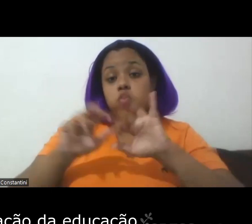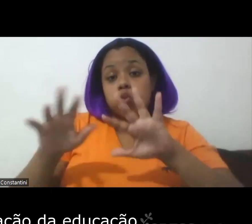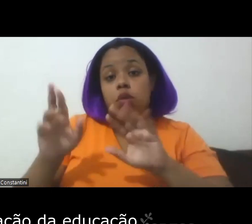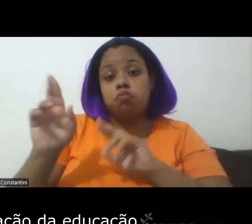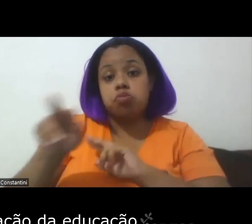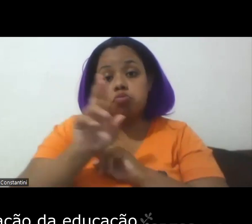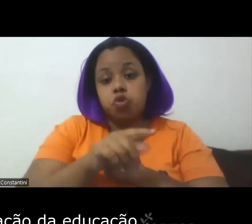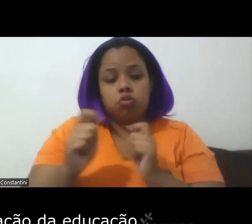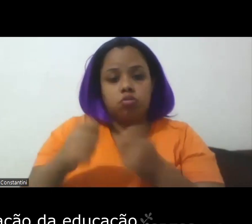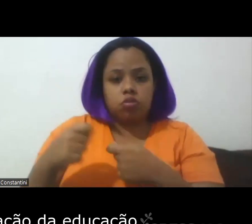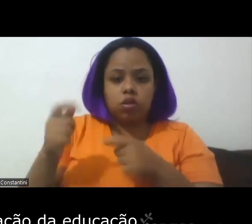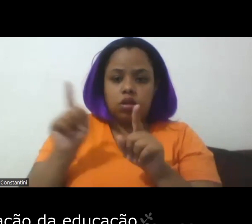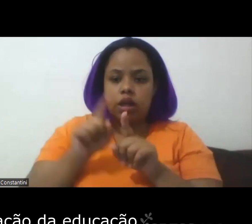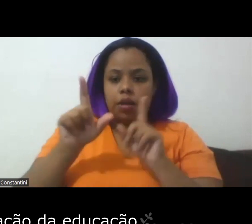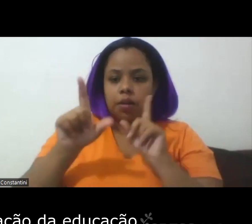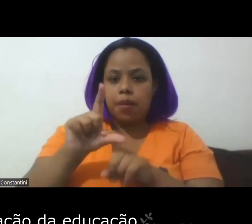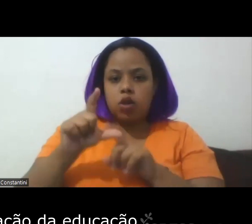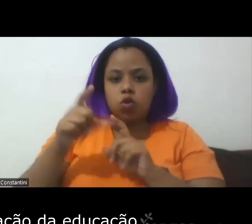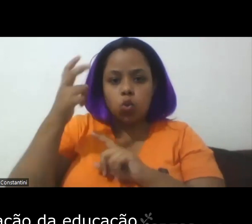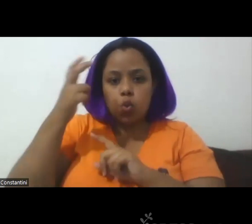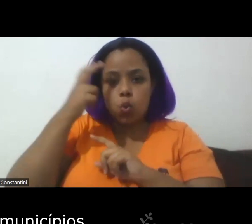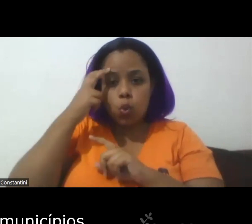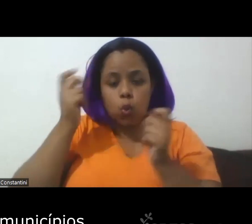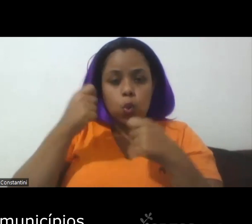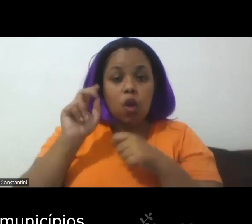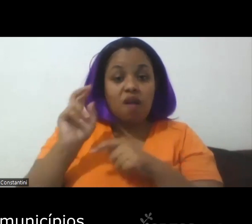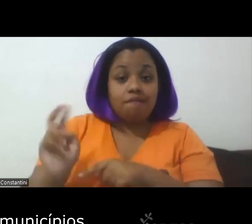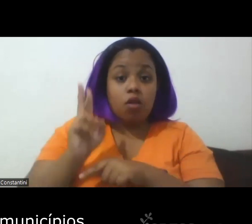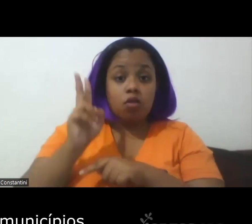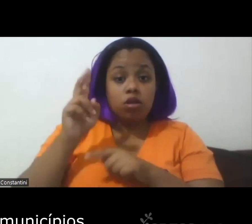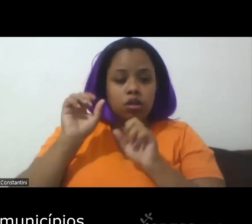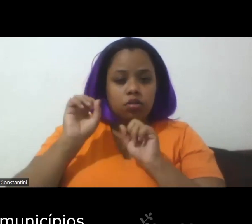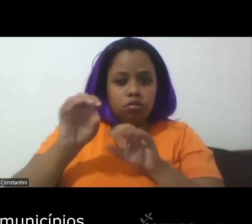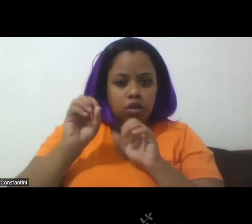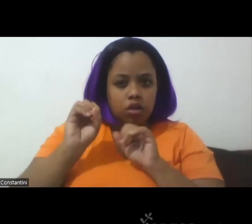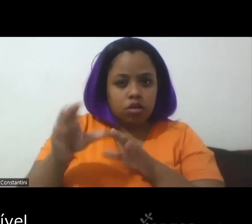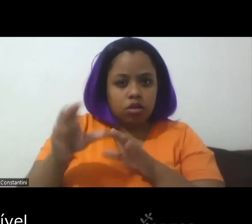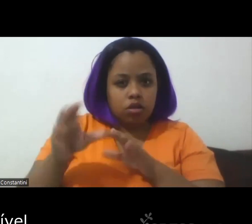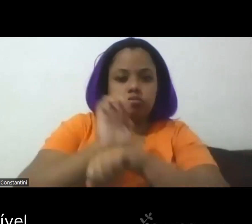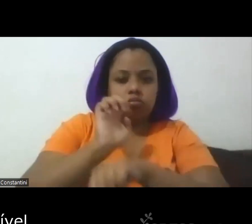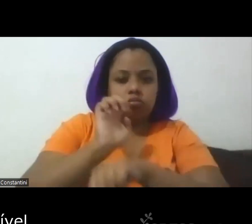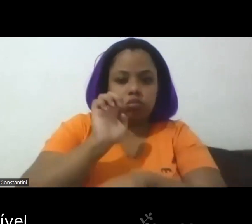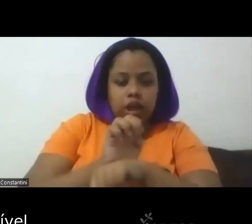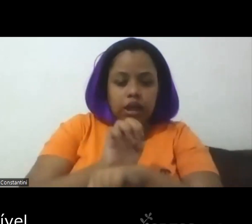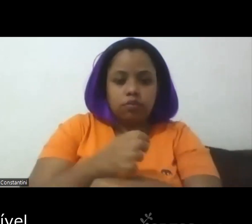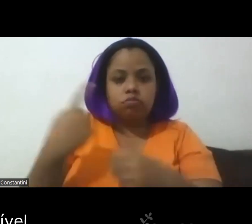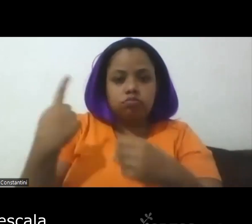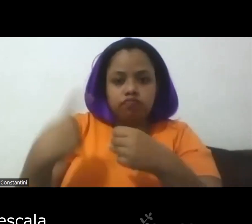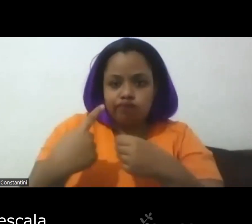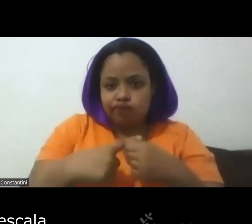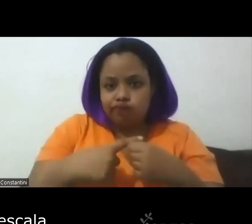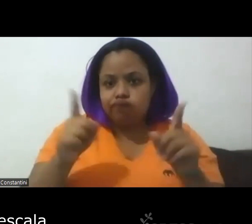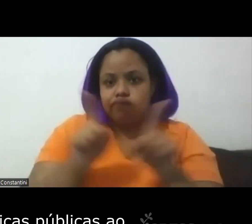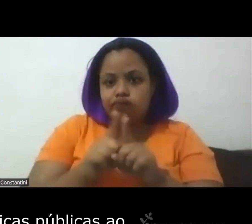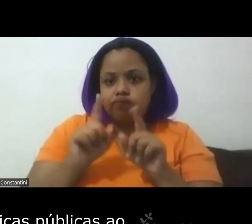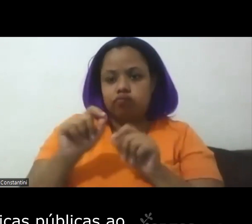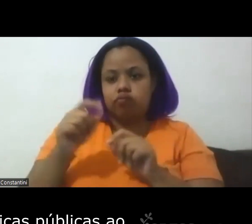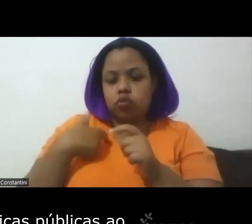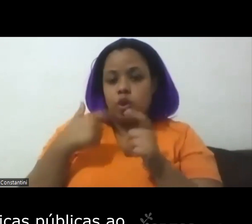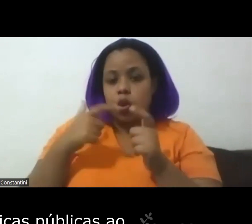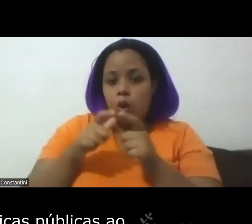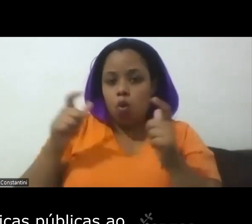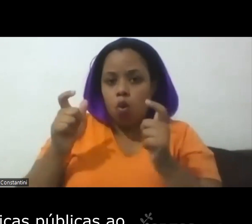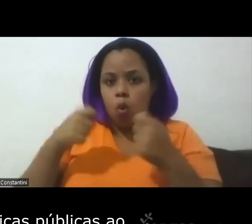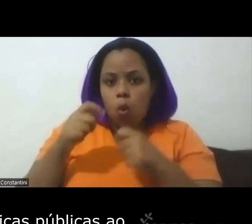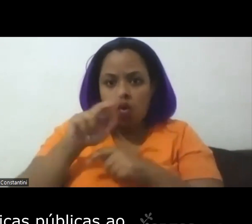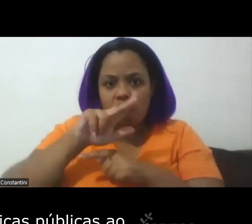da cultura de valorização da educação nos estados e municípios e suscetível em larga escala como todas